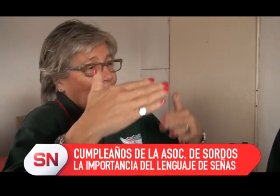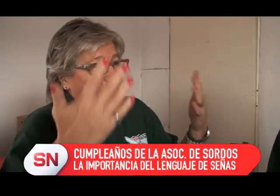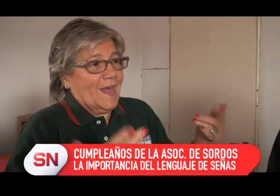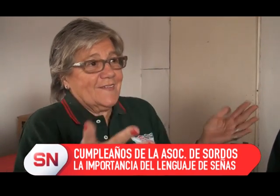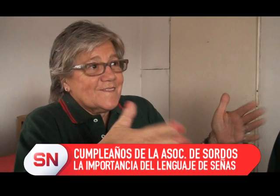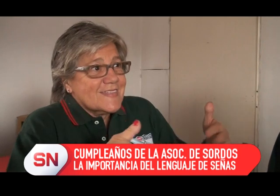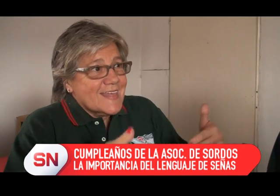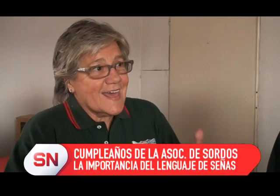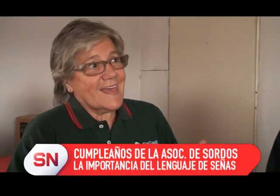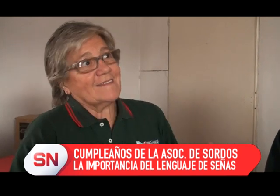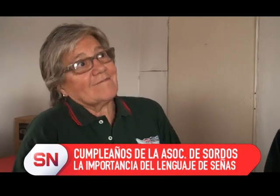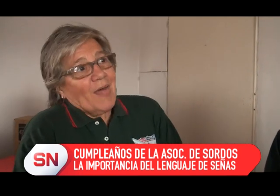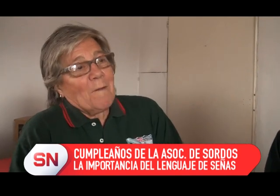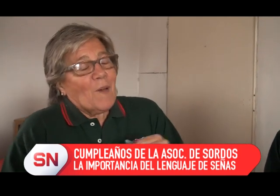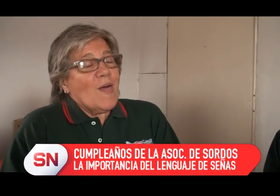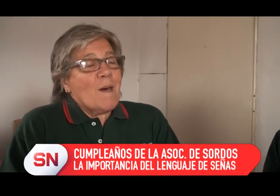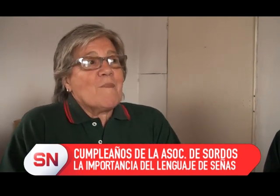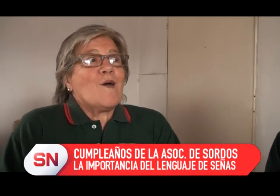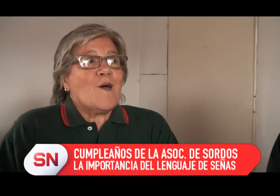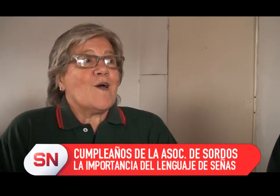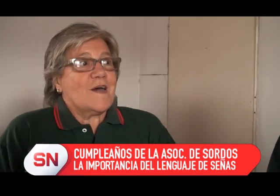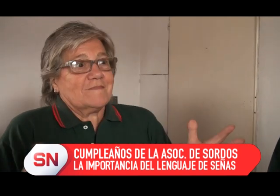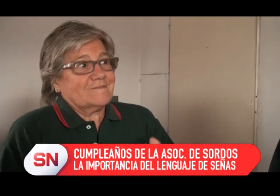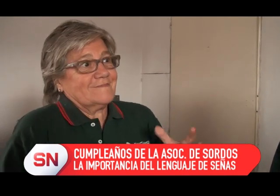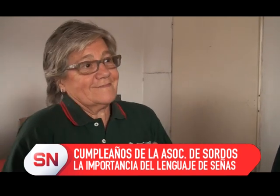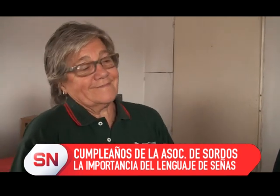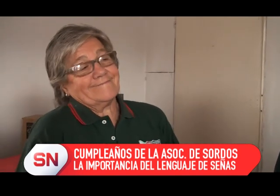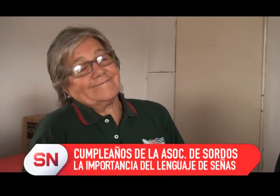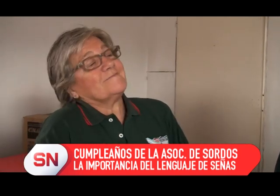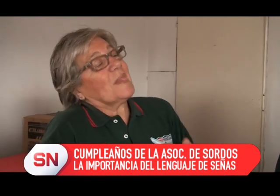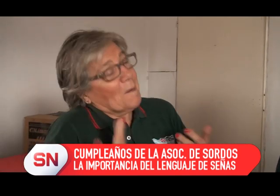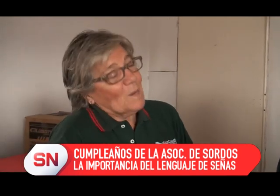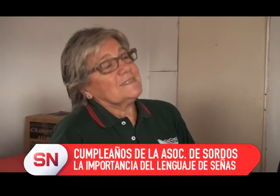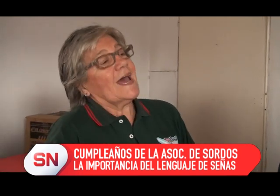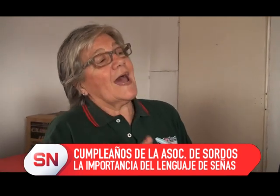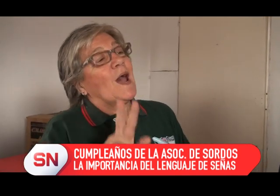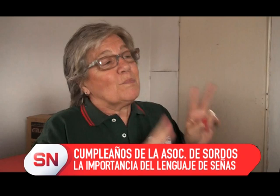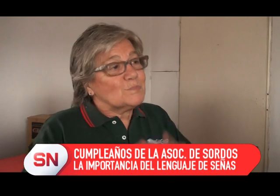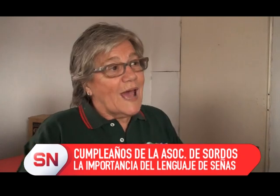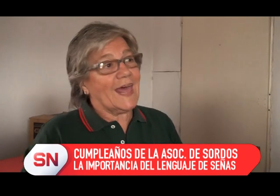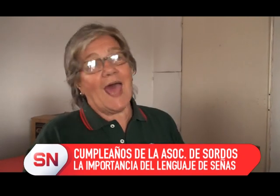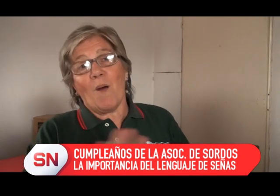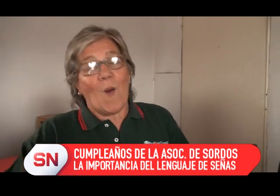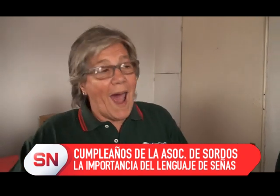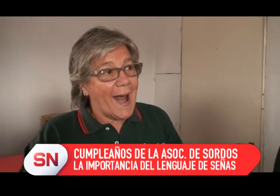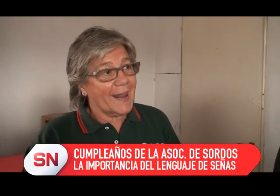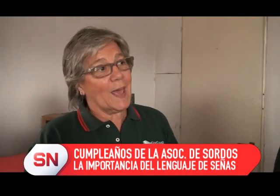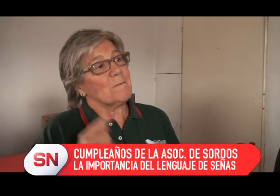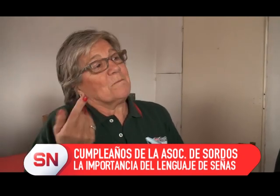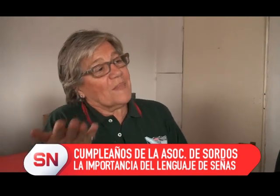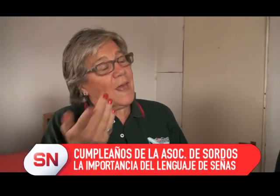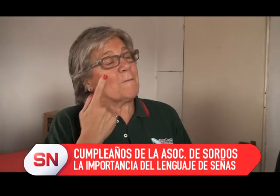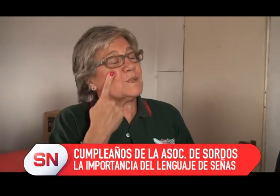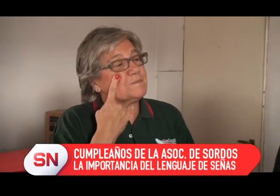que es la Asociación de Sordos, como reunieron, empezaron a traer a sordos de la ciudad buscando